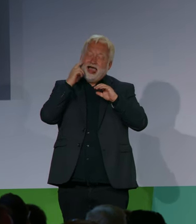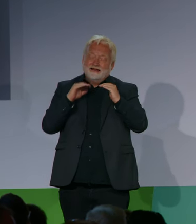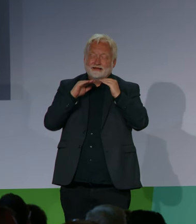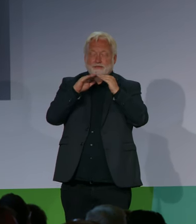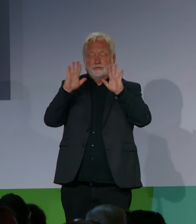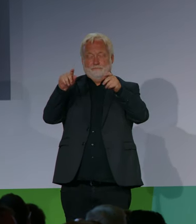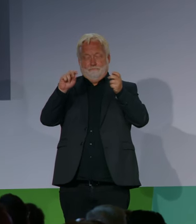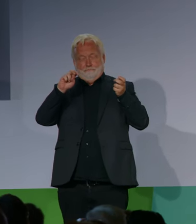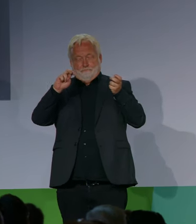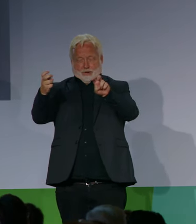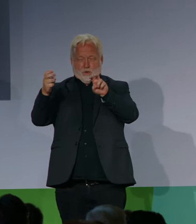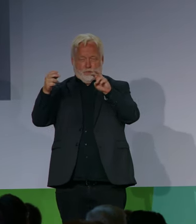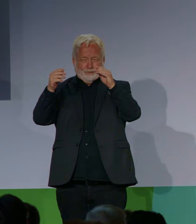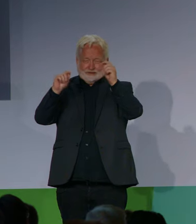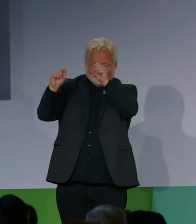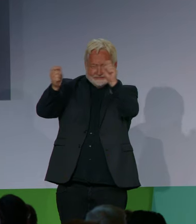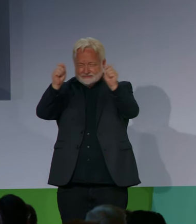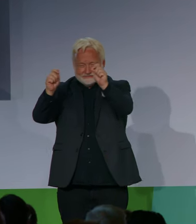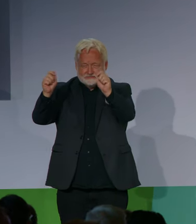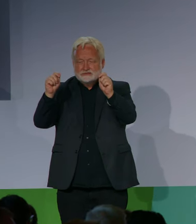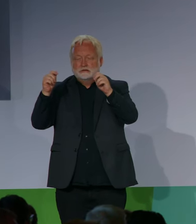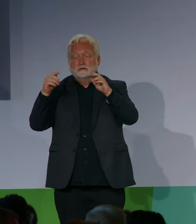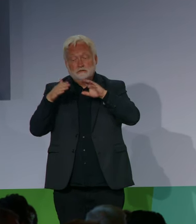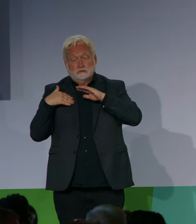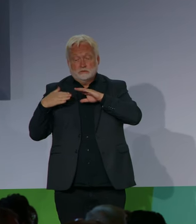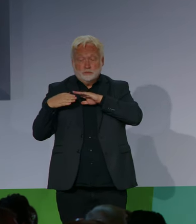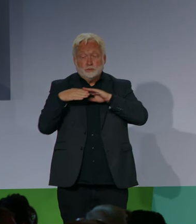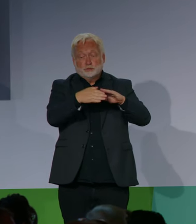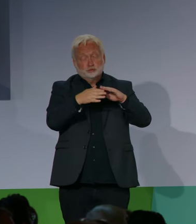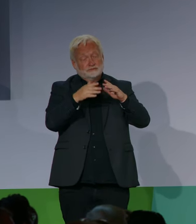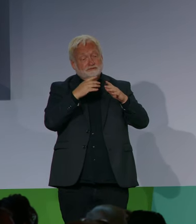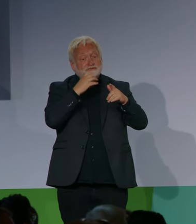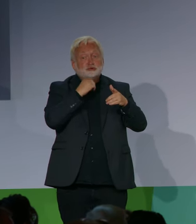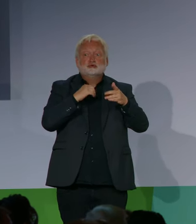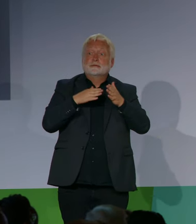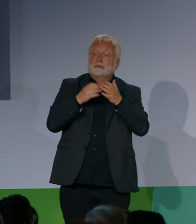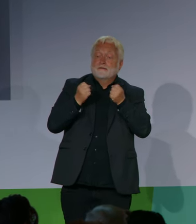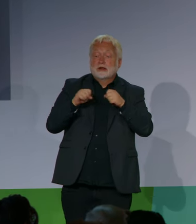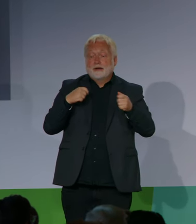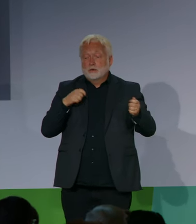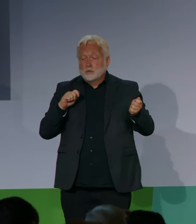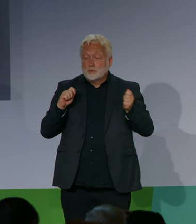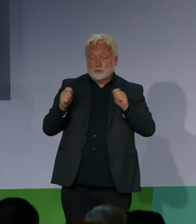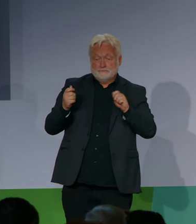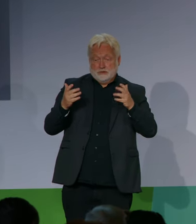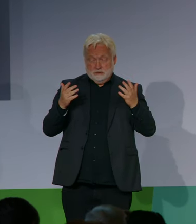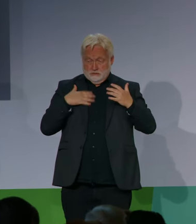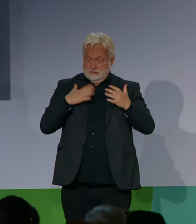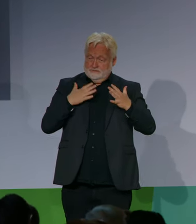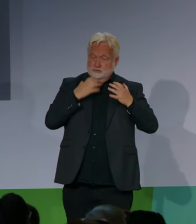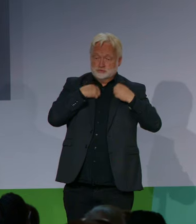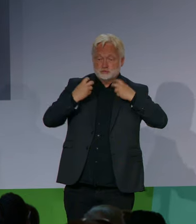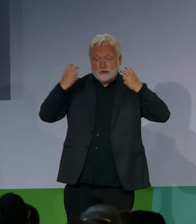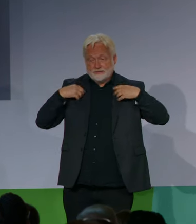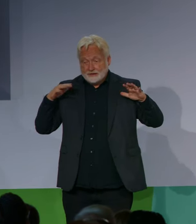Denn im eigenen Zuhause zu leben, ist für viele nicht nur ein Herzenswunsch, sondern schafft Lebensqualität. Ich freue mich,